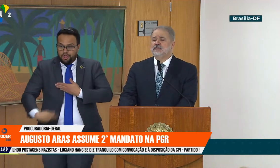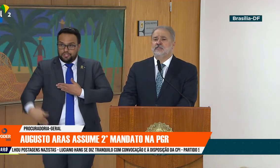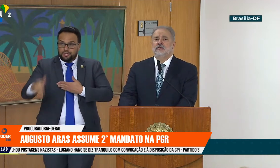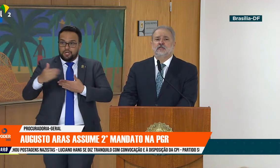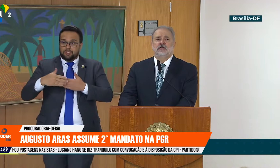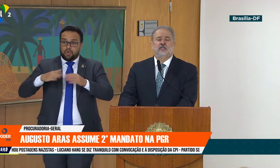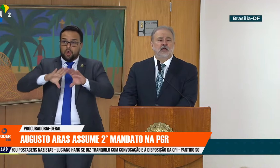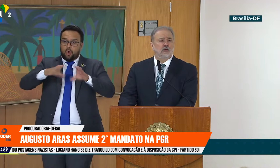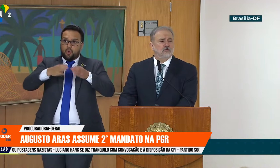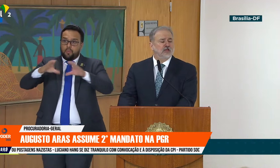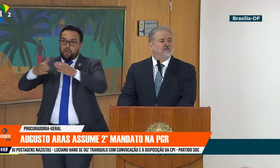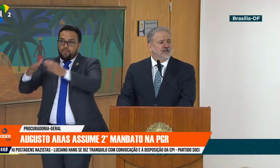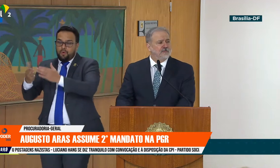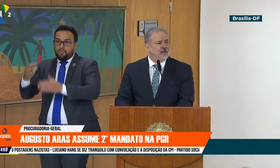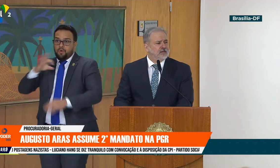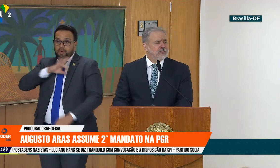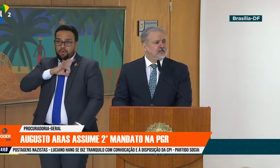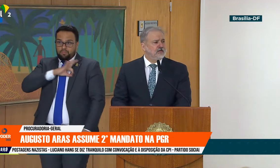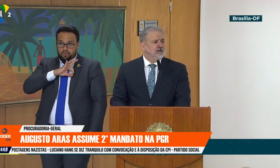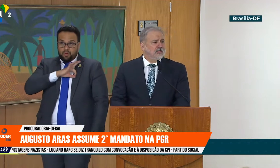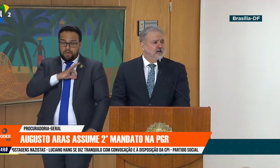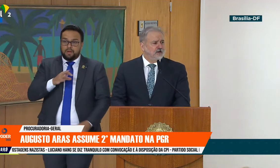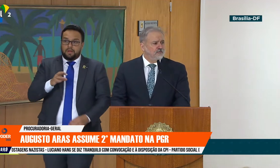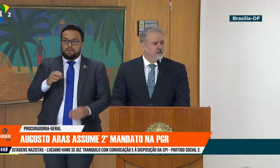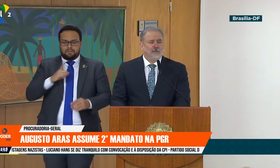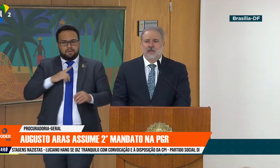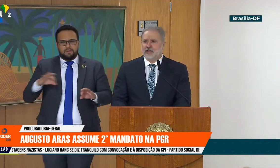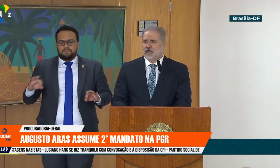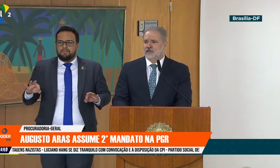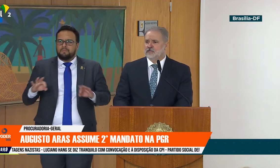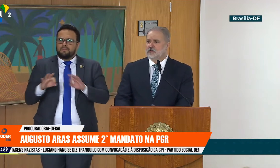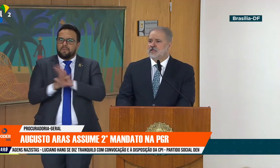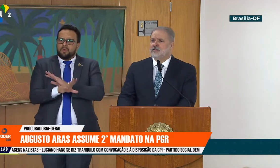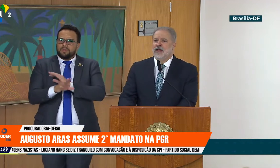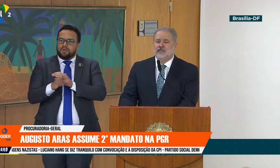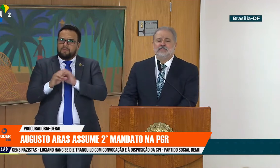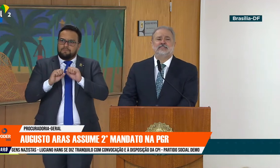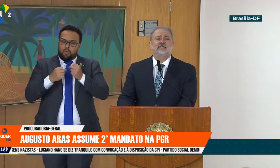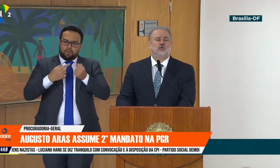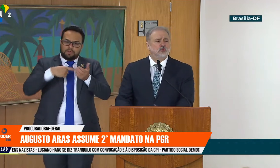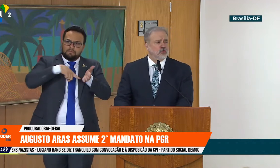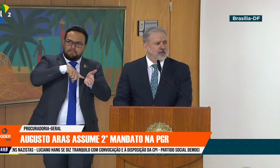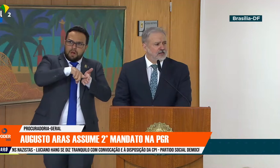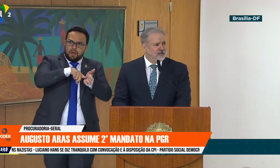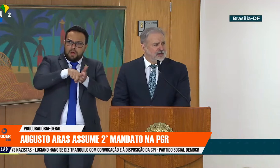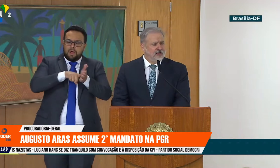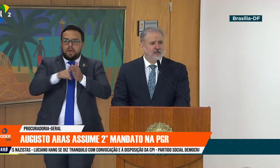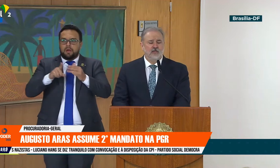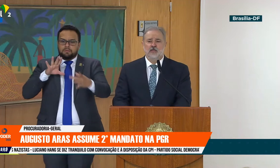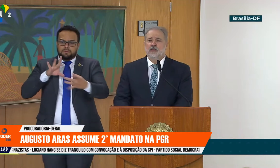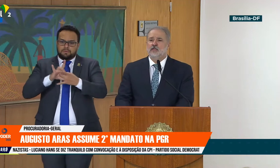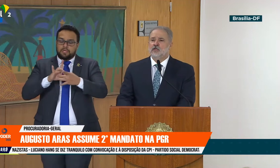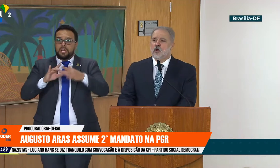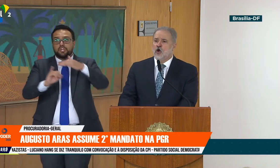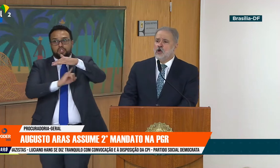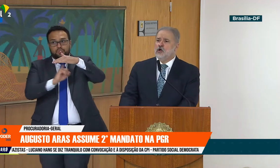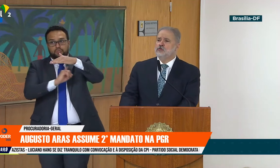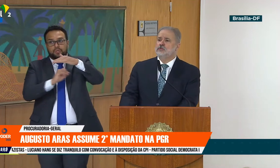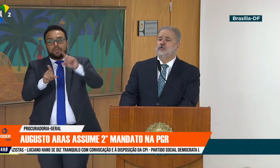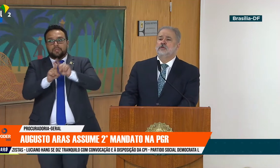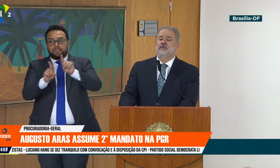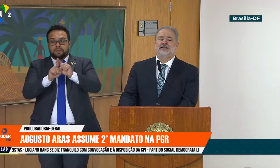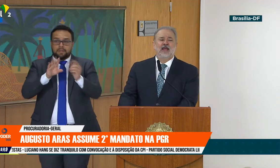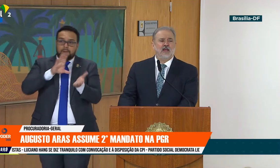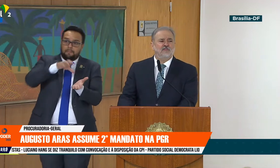-tarefas estão devidamente fundamentadas na institucionalidade de